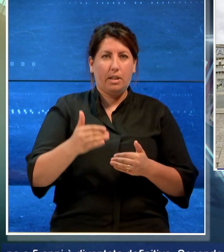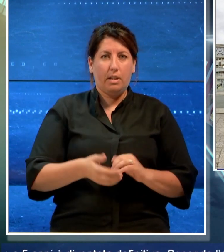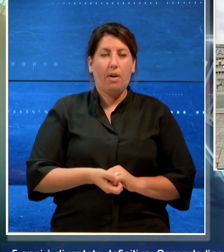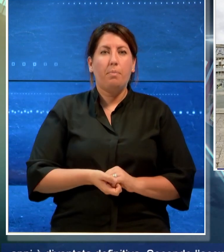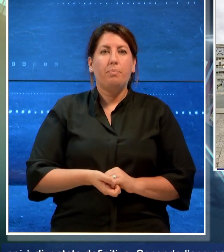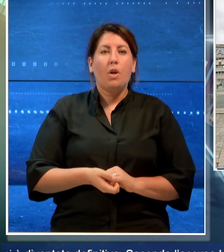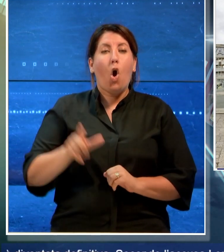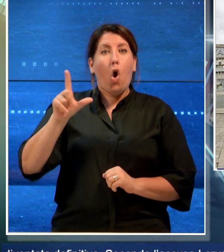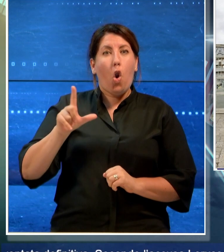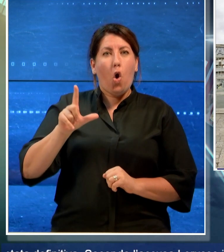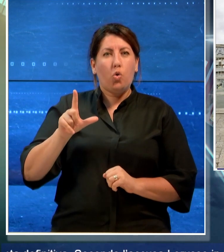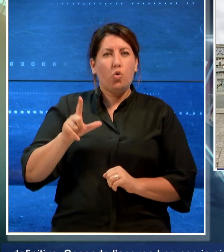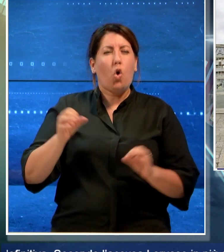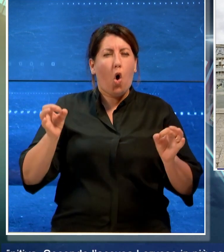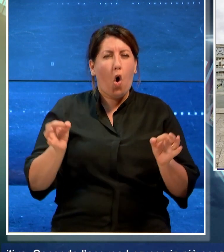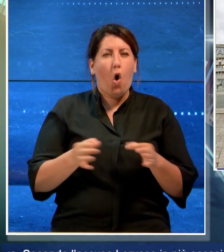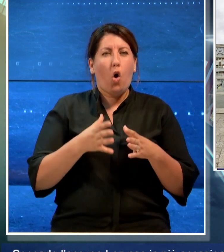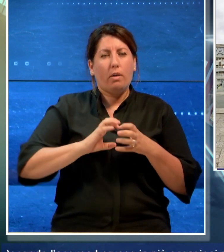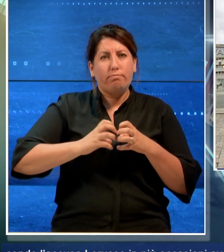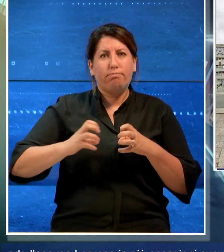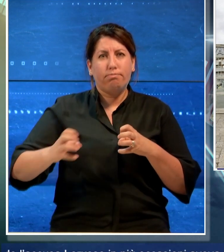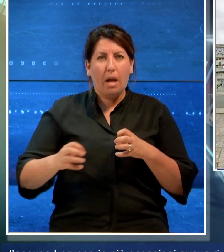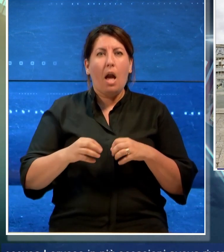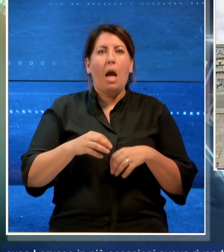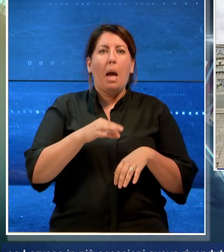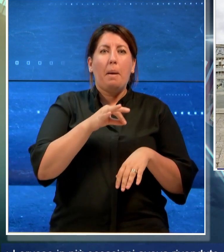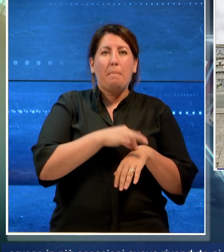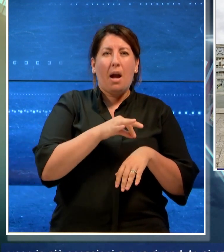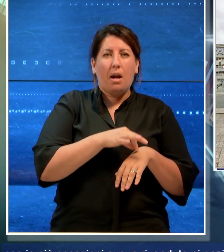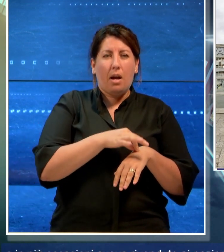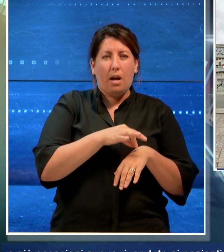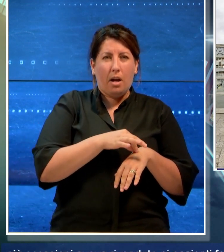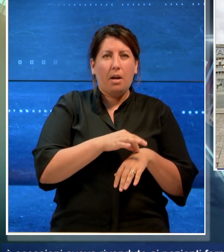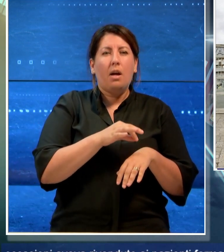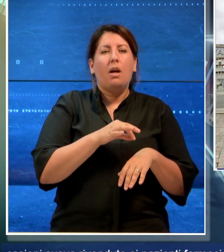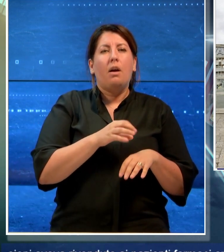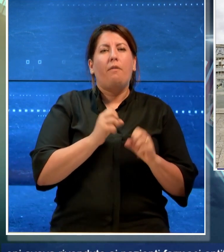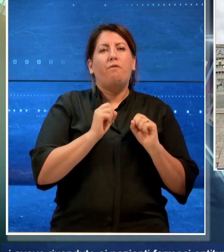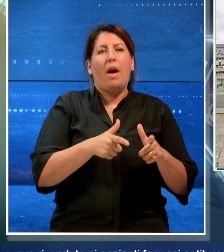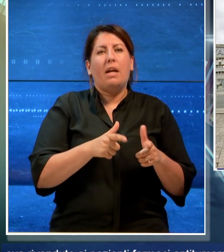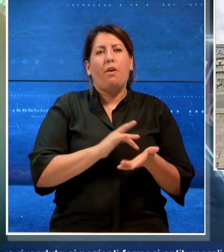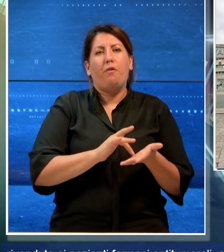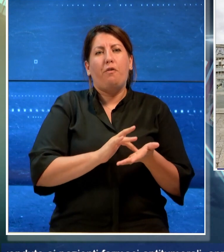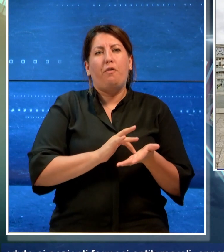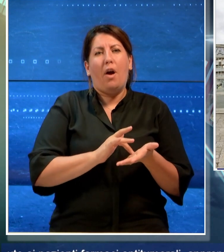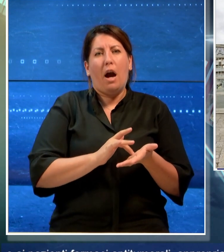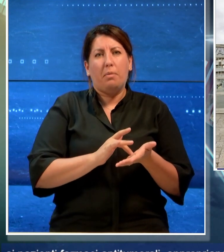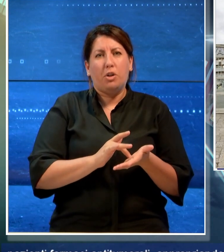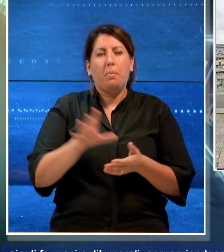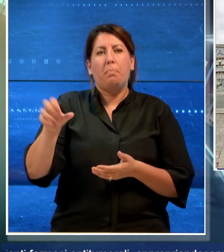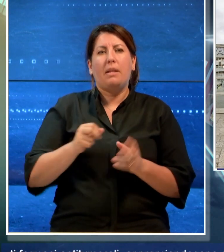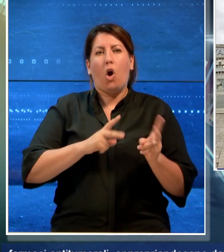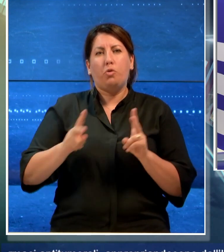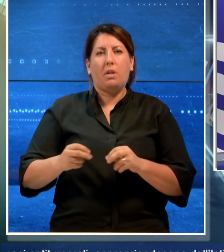Lorusso in più occasioni aveva rivenduto ai pazienti farmaci antitumorali appropriandosene dall'istituto.